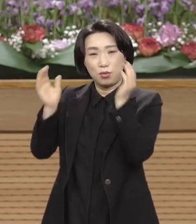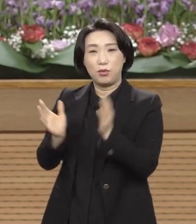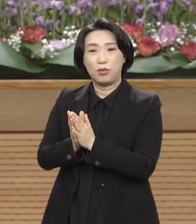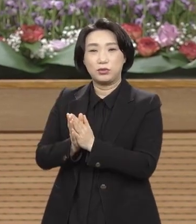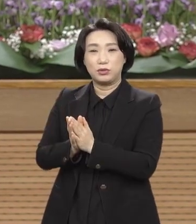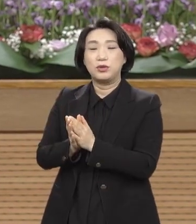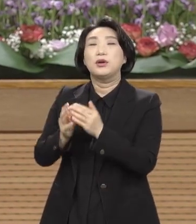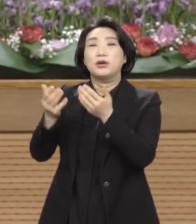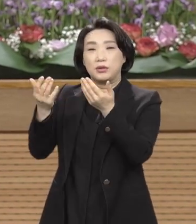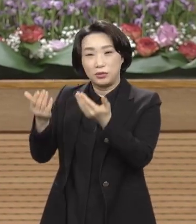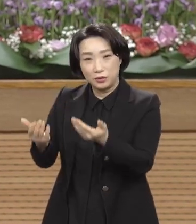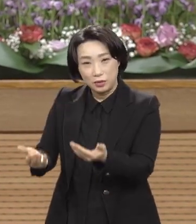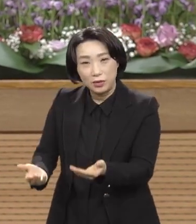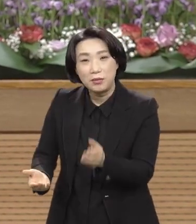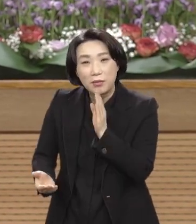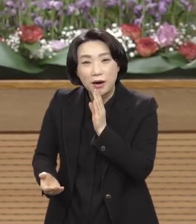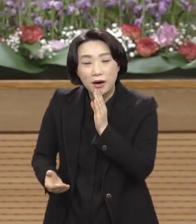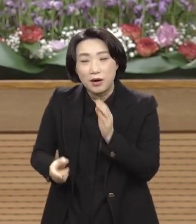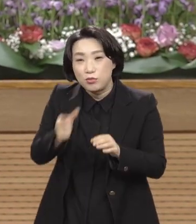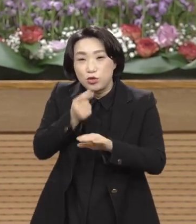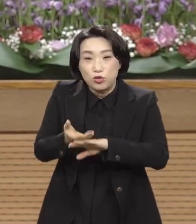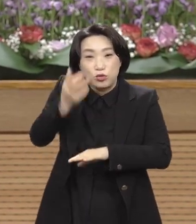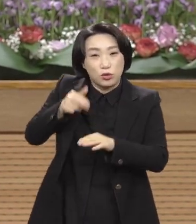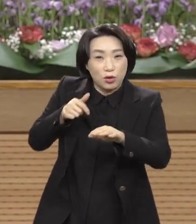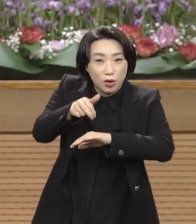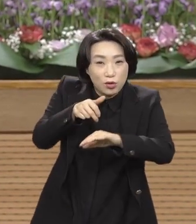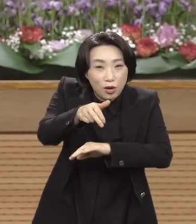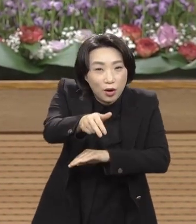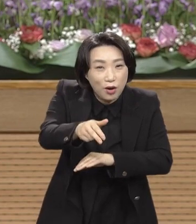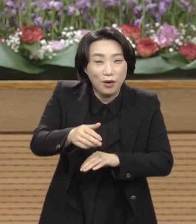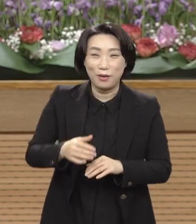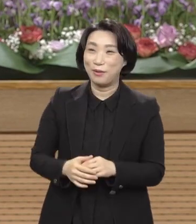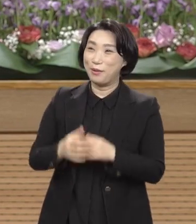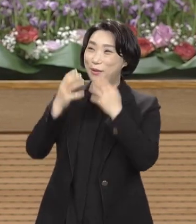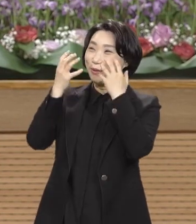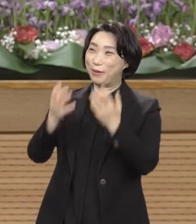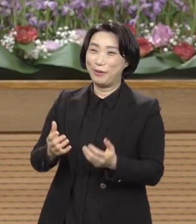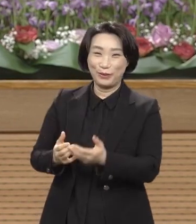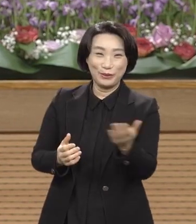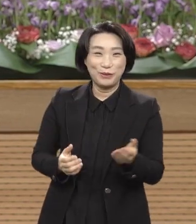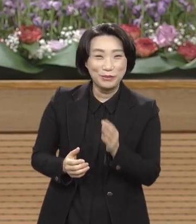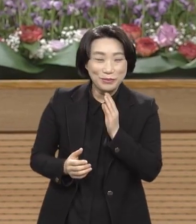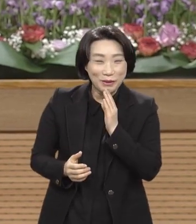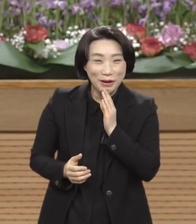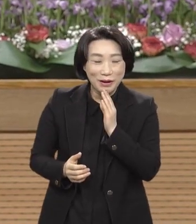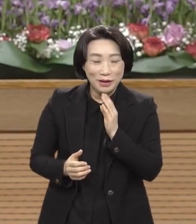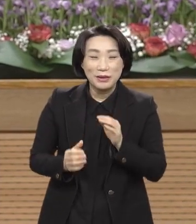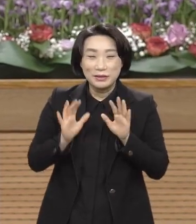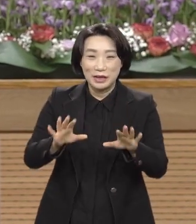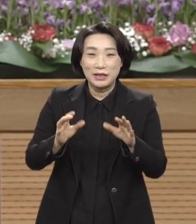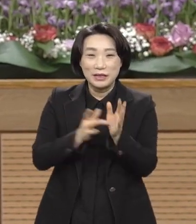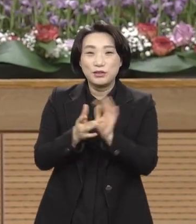이건 정말로 자연질서를 모순되는데 무르의로 걸어가. 그는 창조자이기 때문에